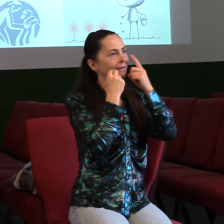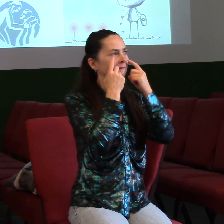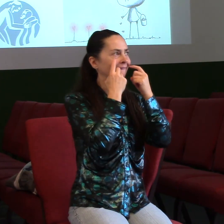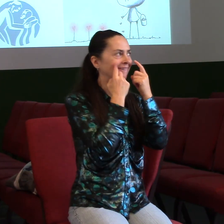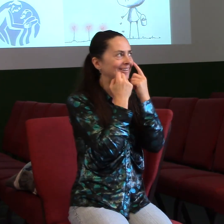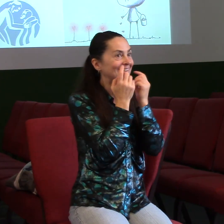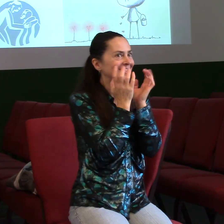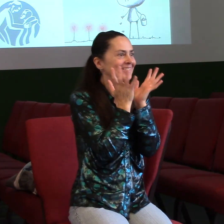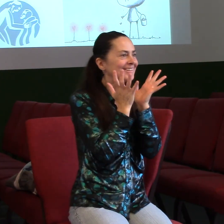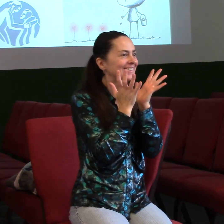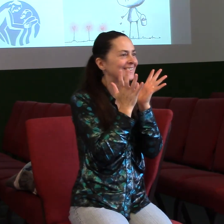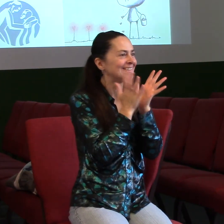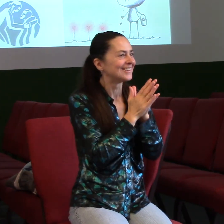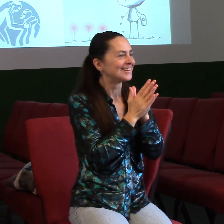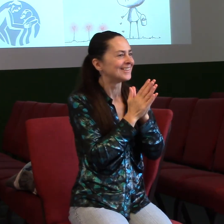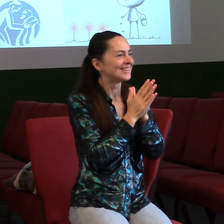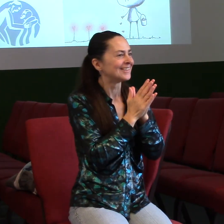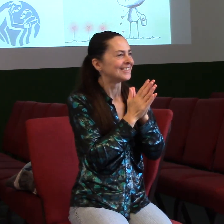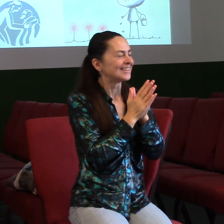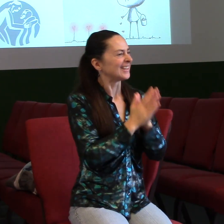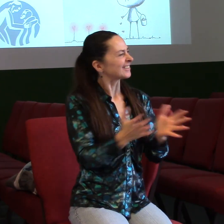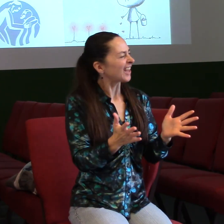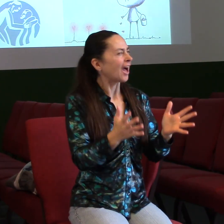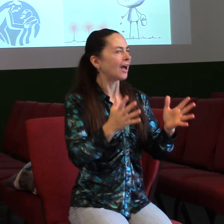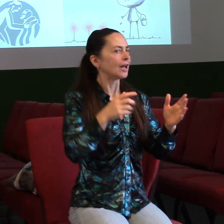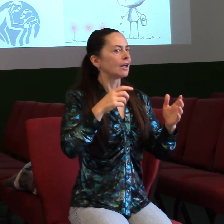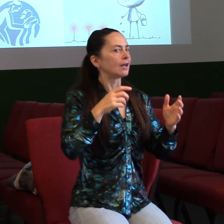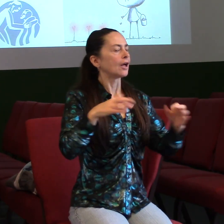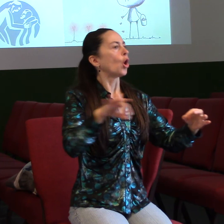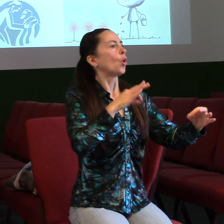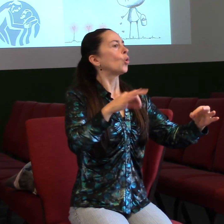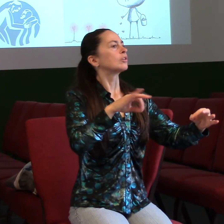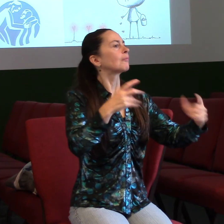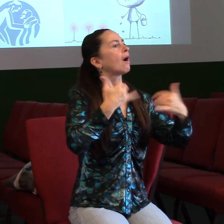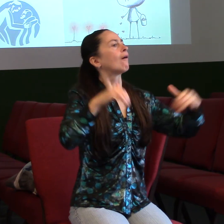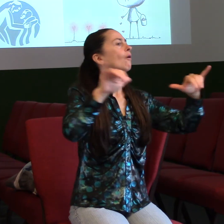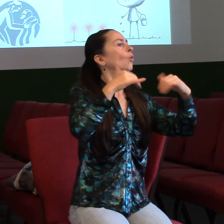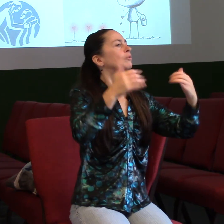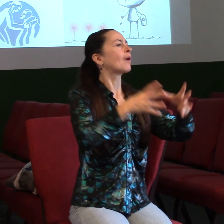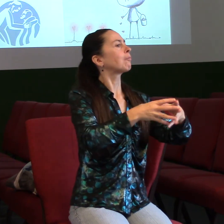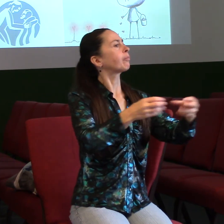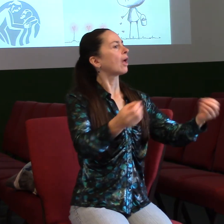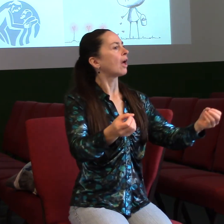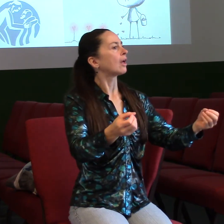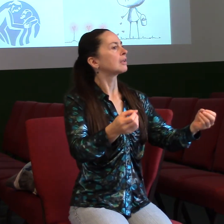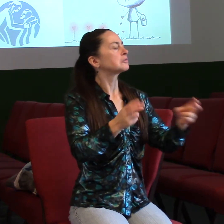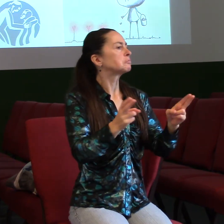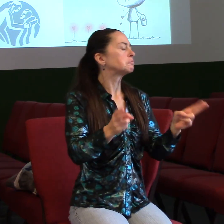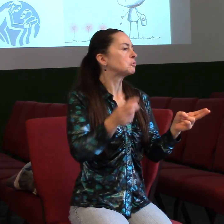A kdybyste se na tu samou scénu dívali bez hudby, tak byste možná byli překvapení, že ten dopad na váš